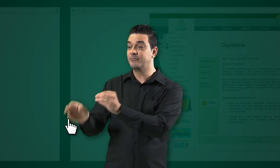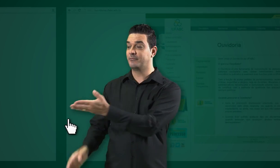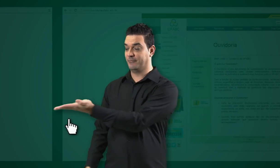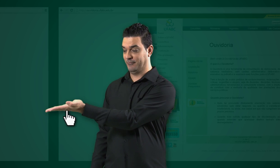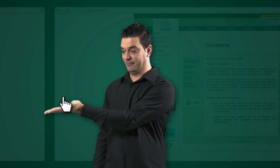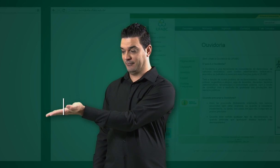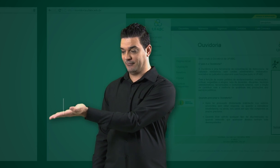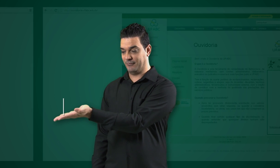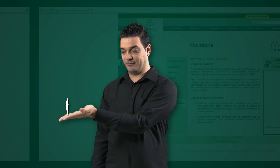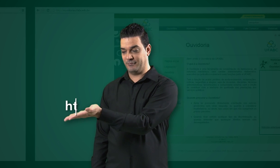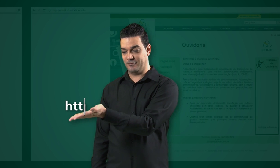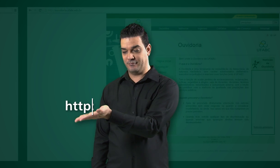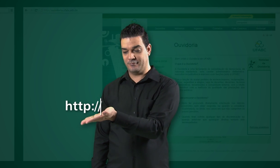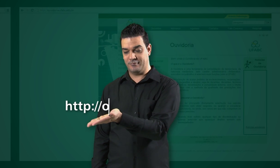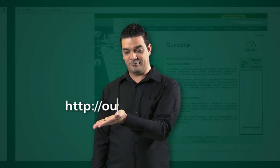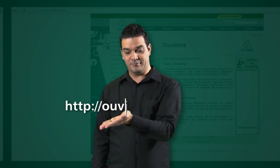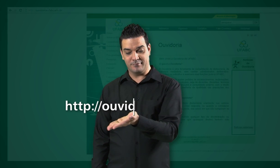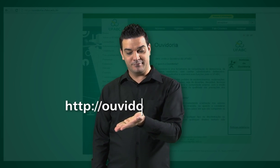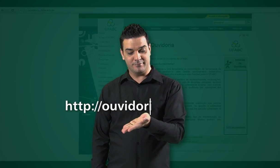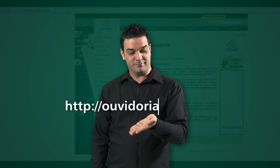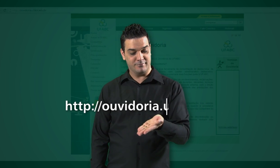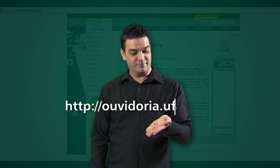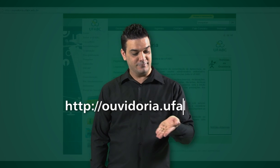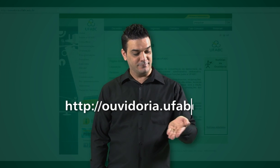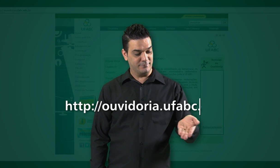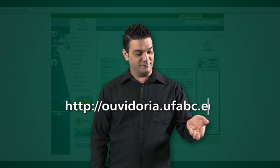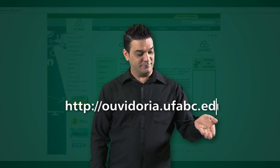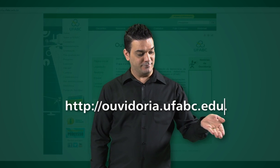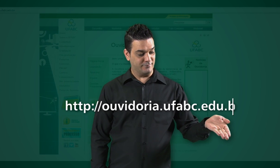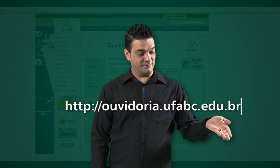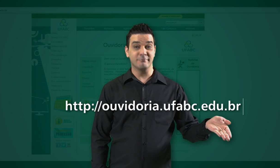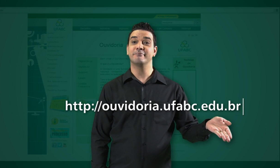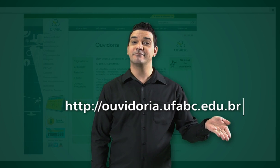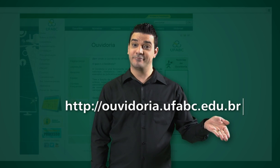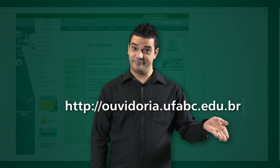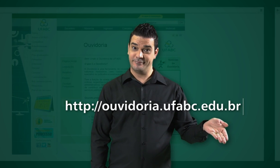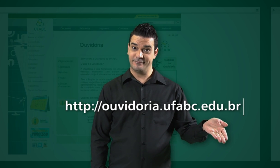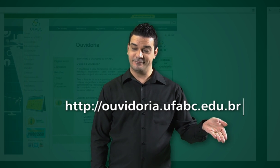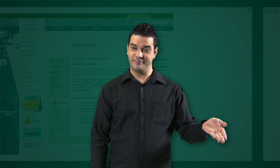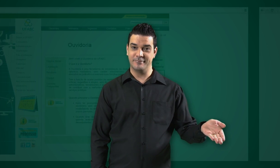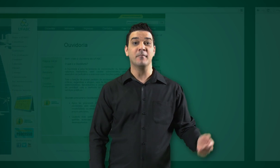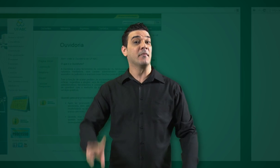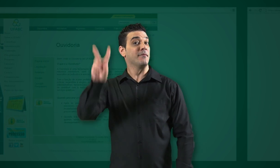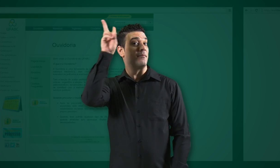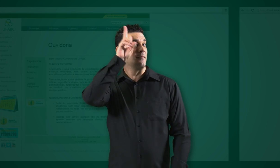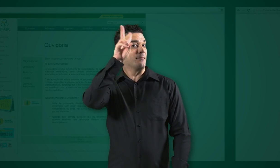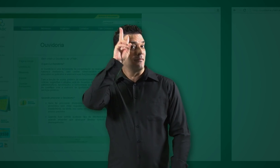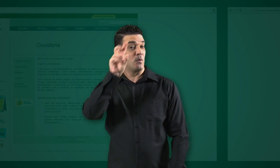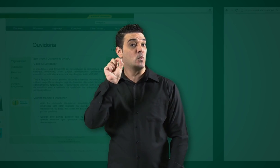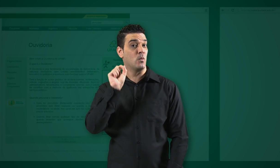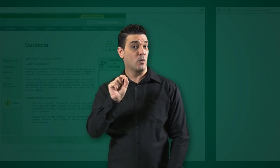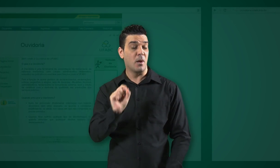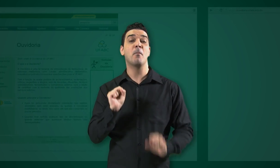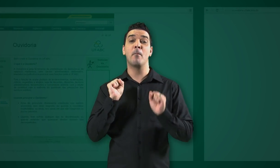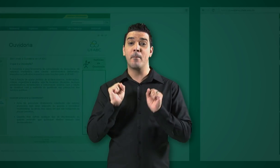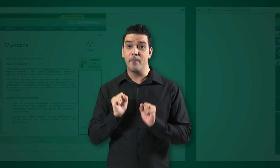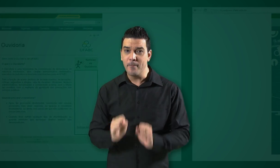ouvidoria.ufabc.edu.br Lembrando que também serão